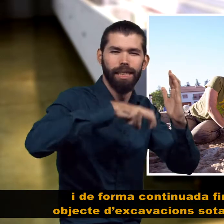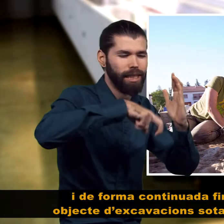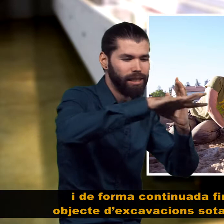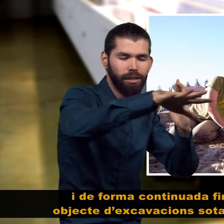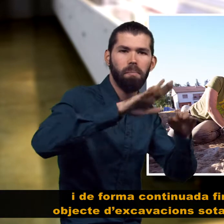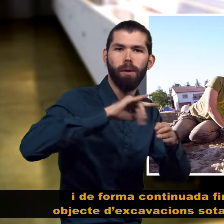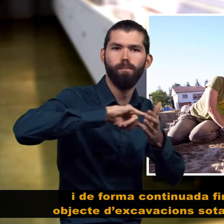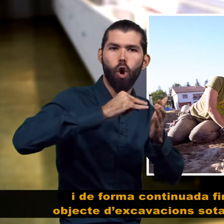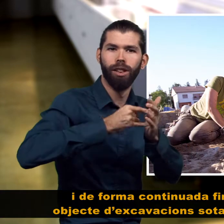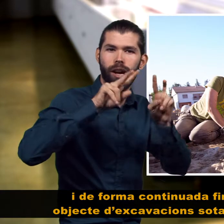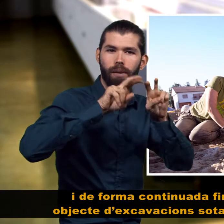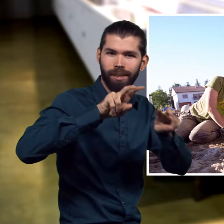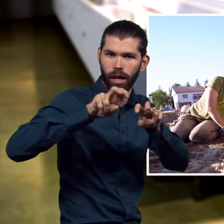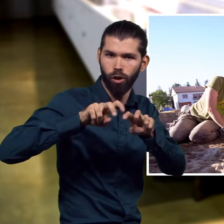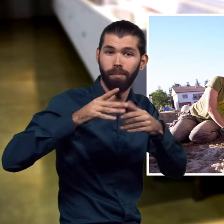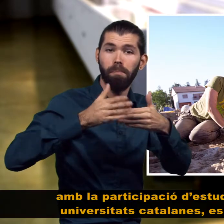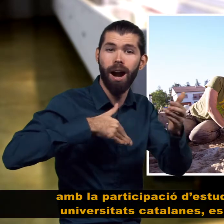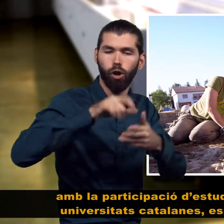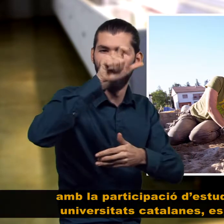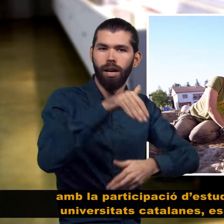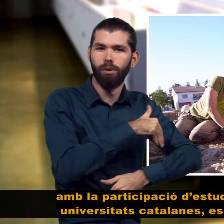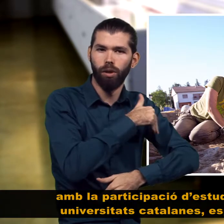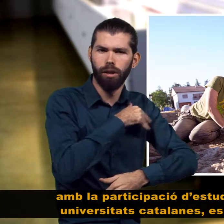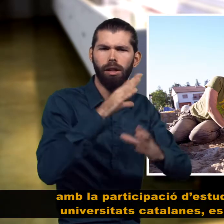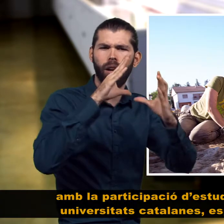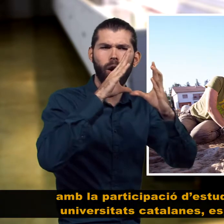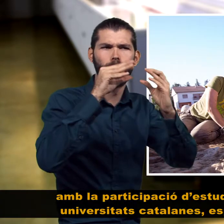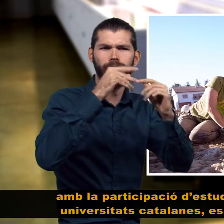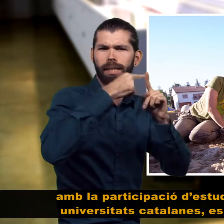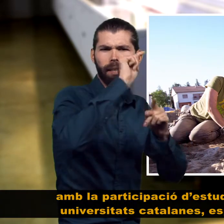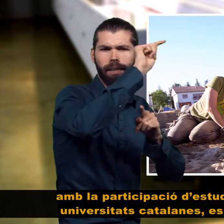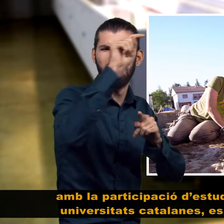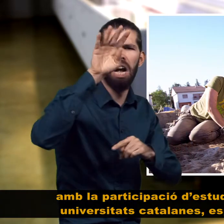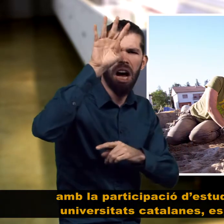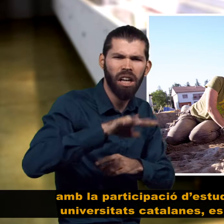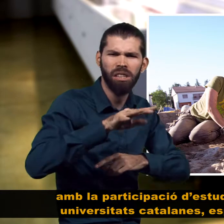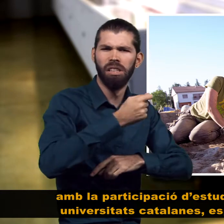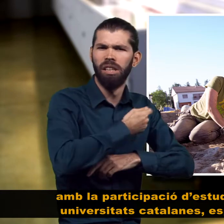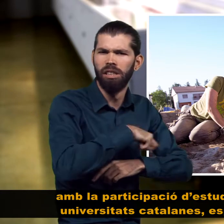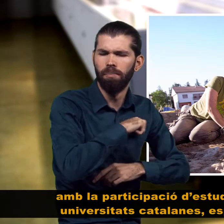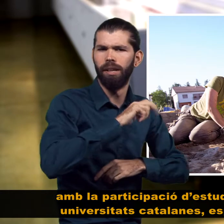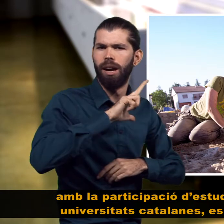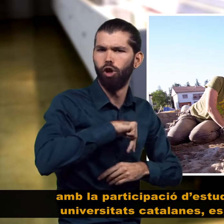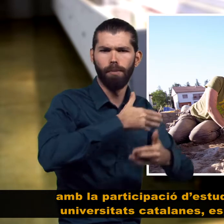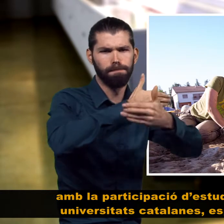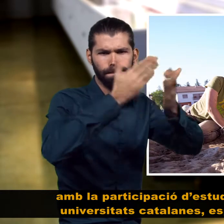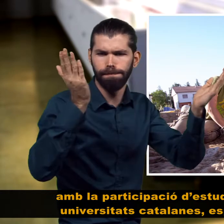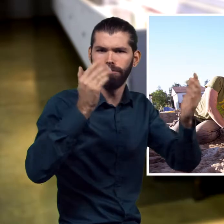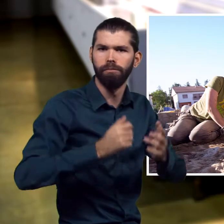'excavacions sota projectes de recerca amb la participació d'estudiants a les diverses universitats catalanes, espanyoles